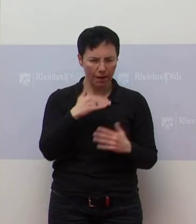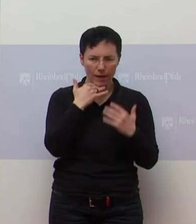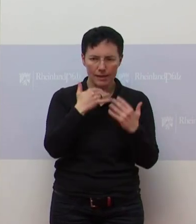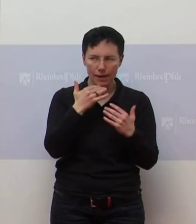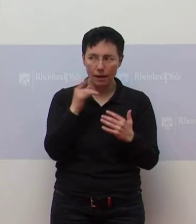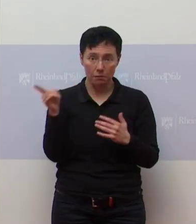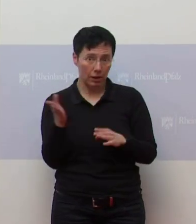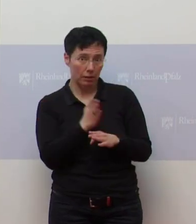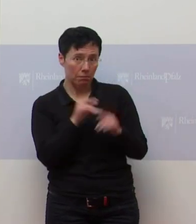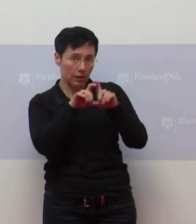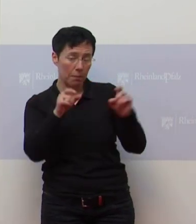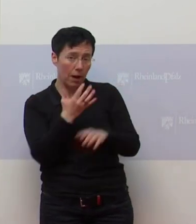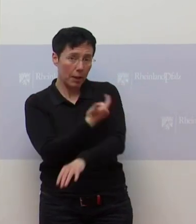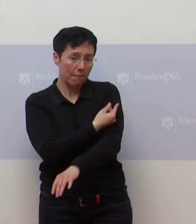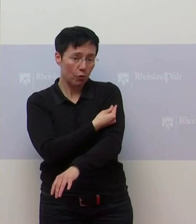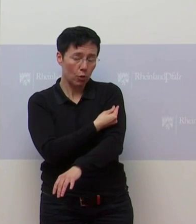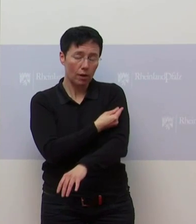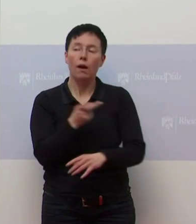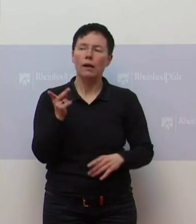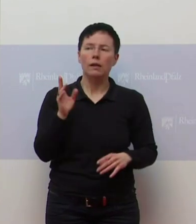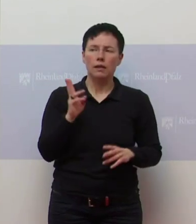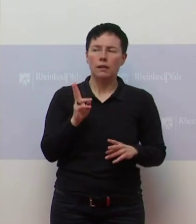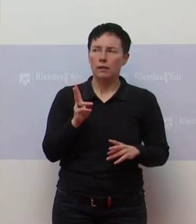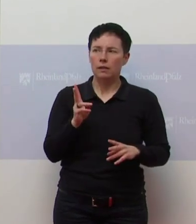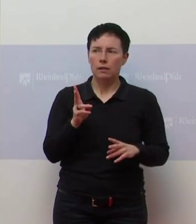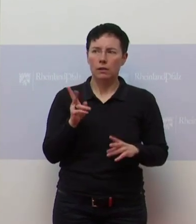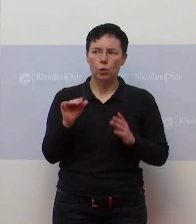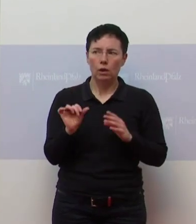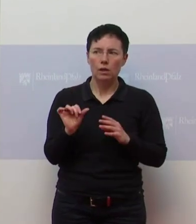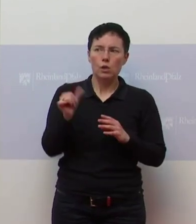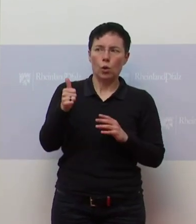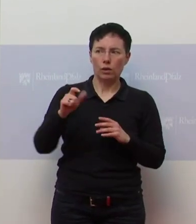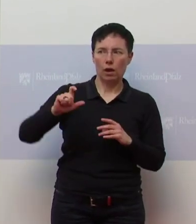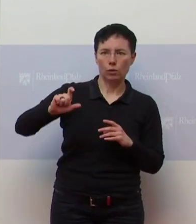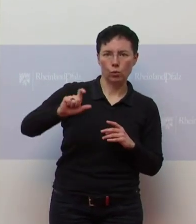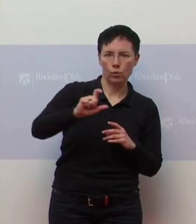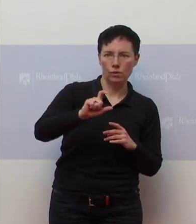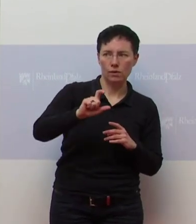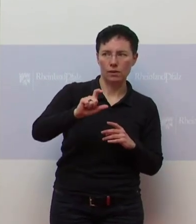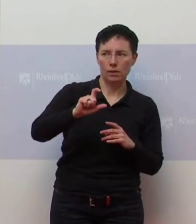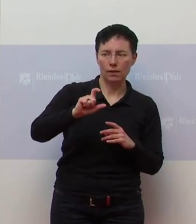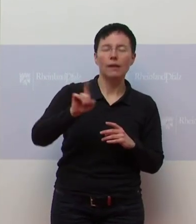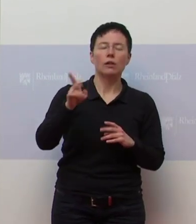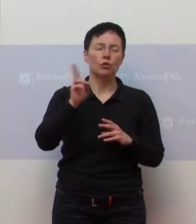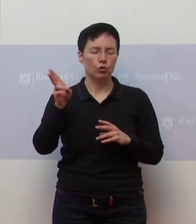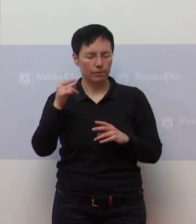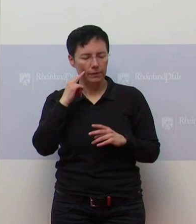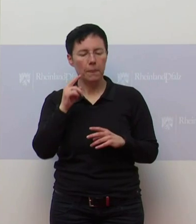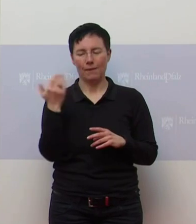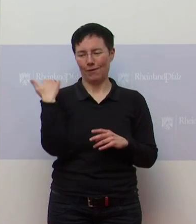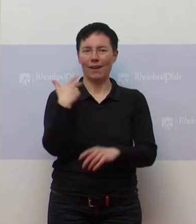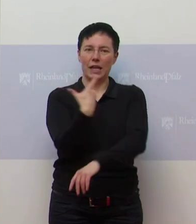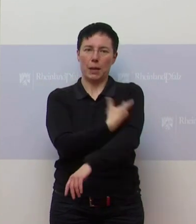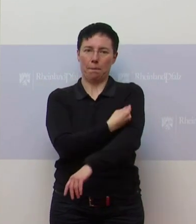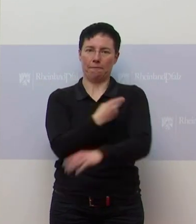Impfungen vielleicht noch was? Die Impfungen, es haben sich, glaube ich, am Anfang... Ach so, Aber nach dem Impfgipfel